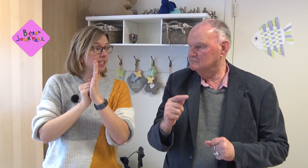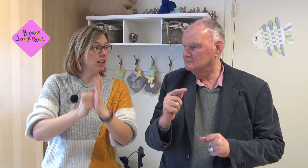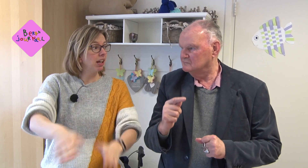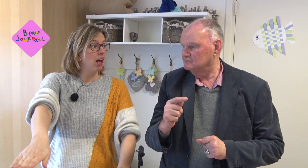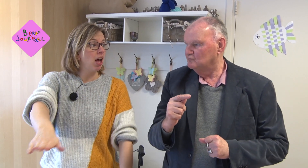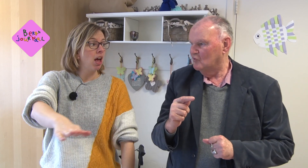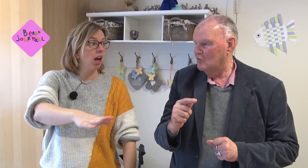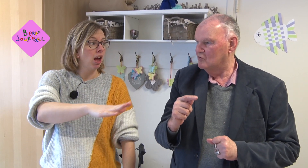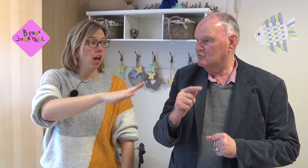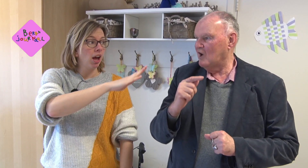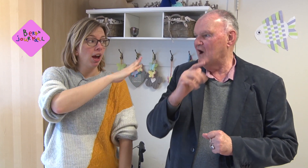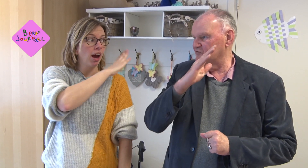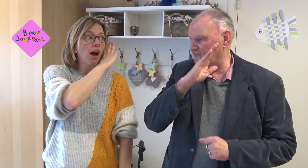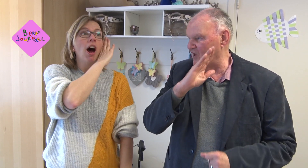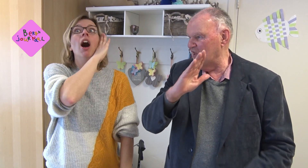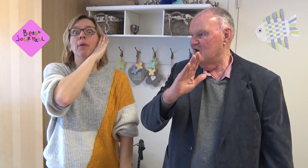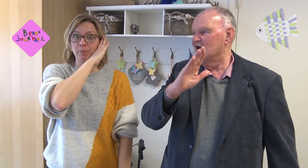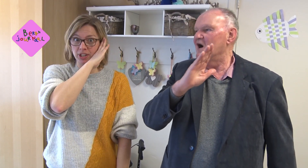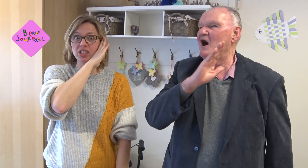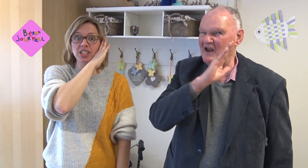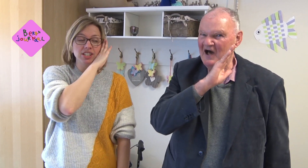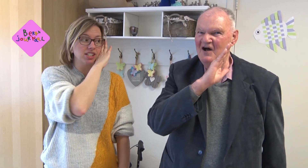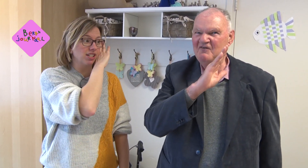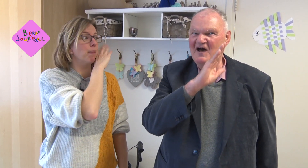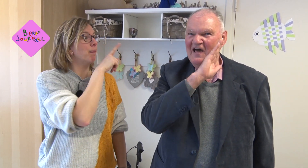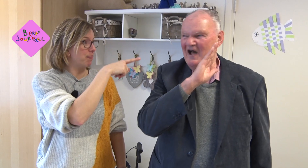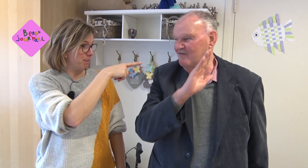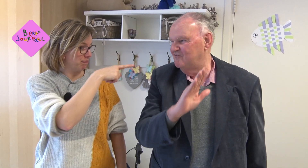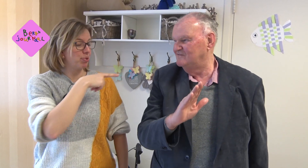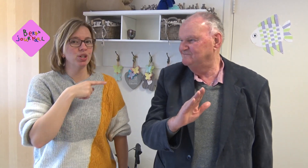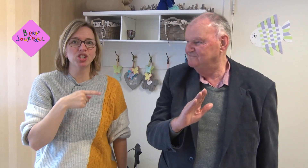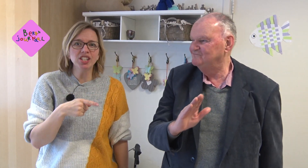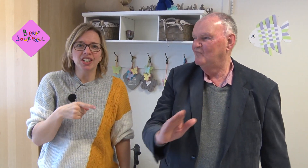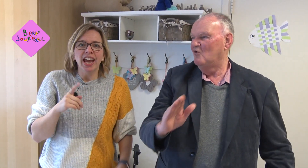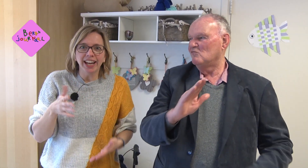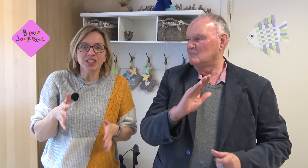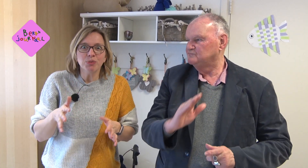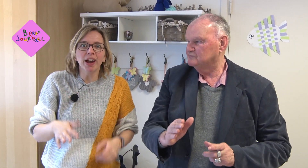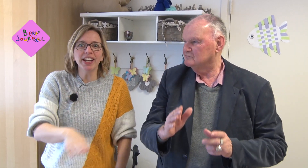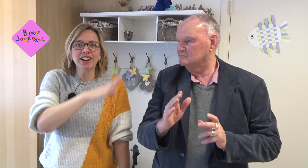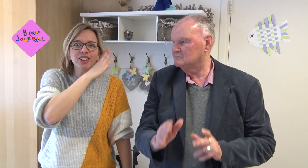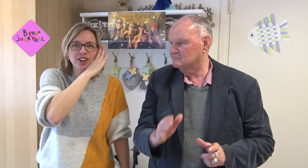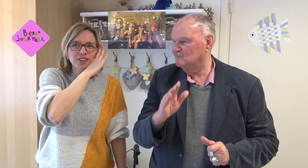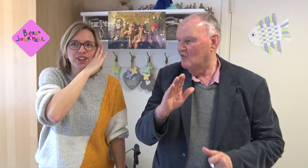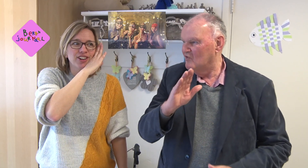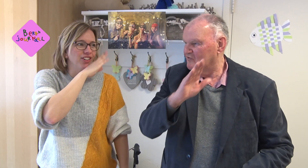carnaval alaaf alaaf precies het is nu bijna carnaval